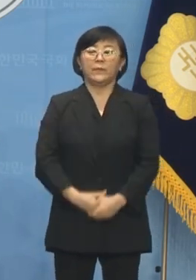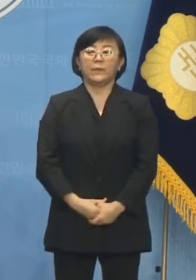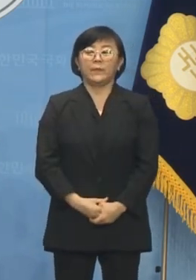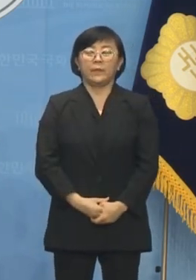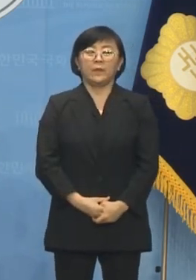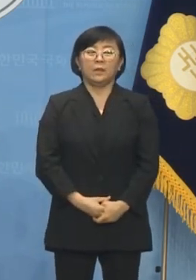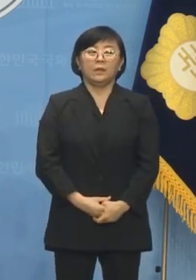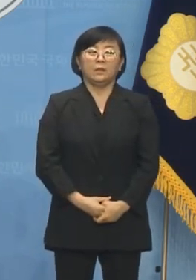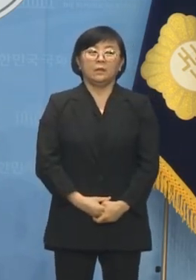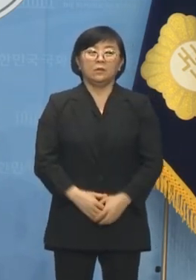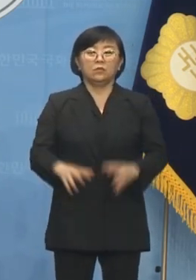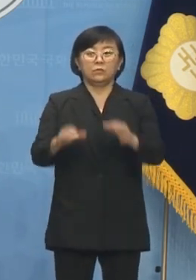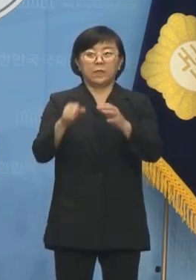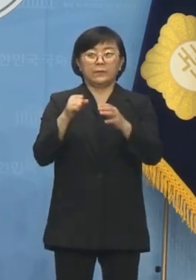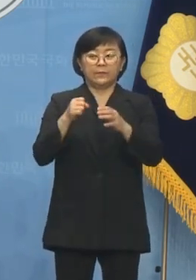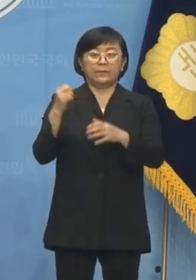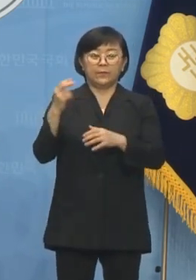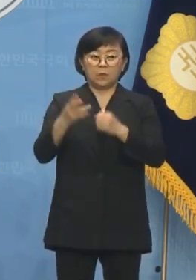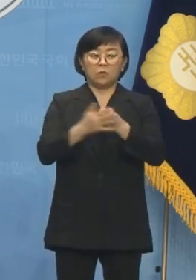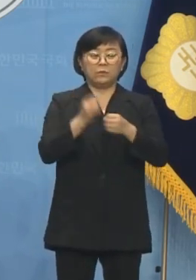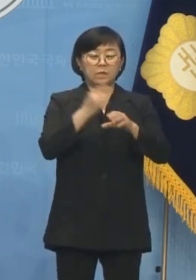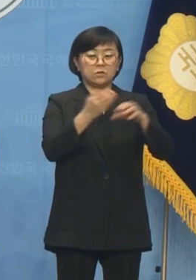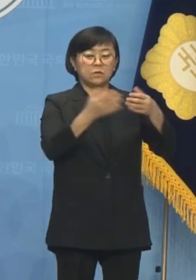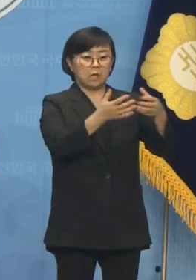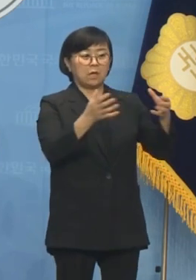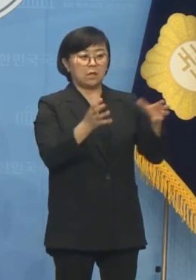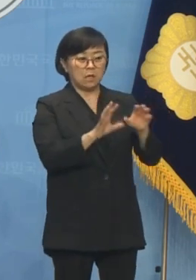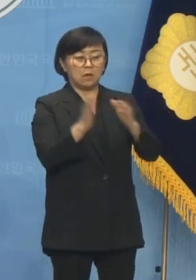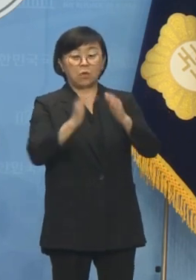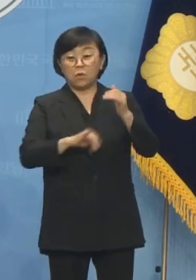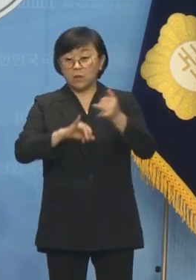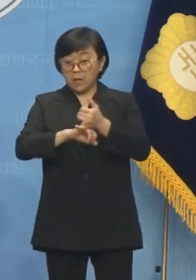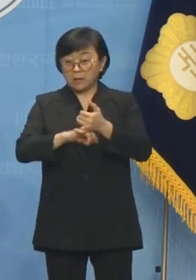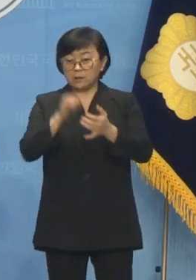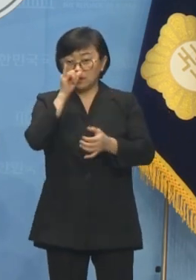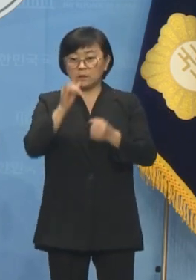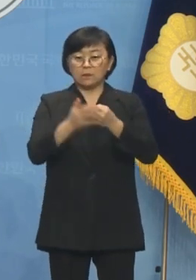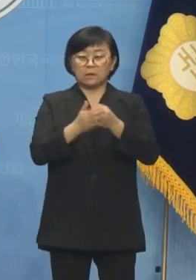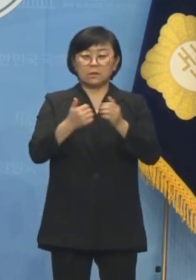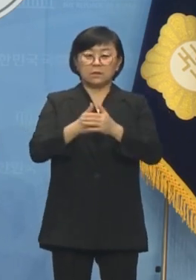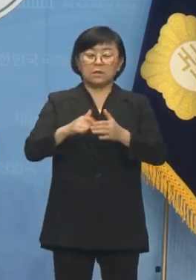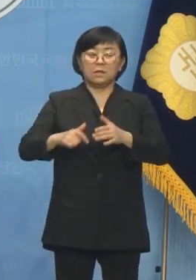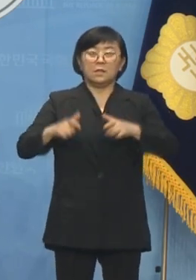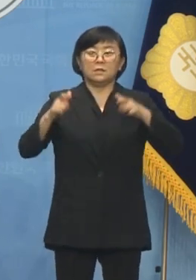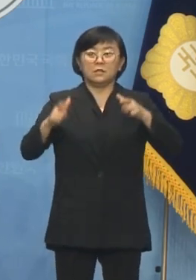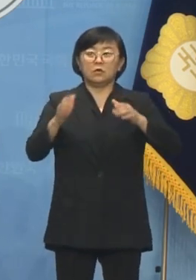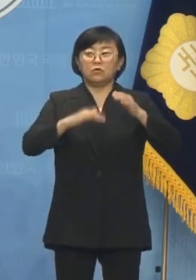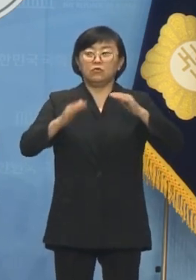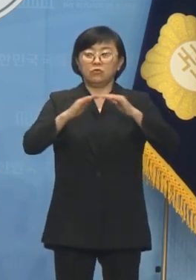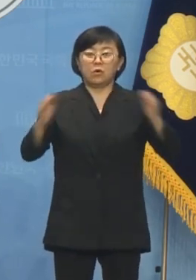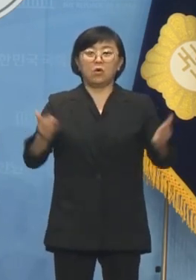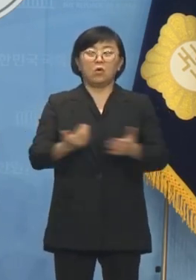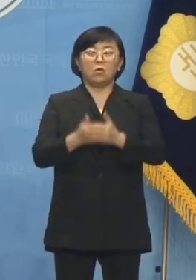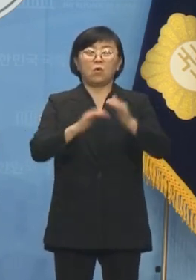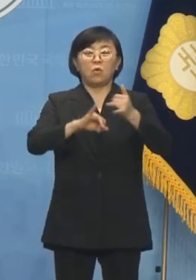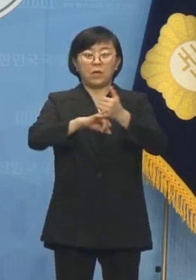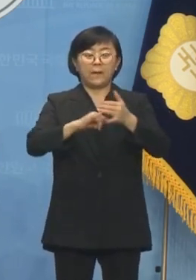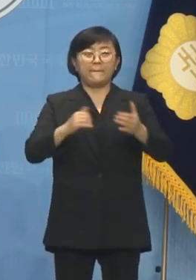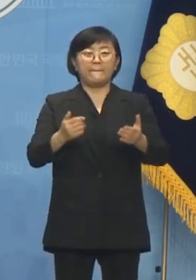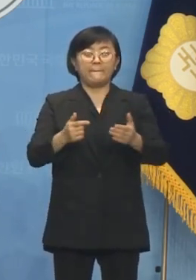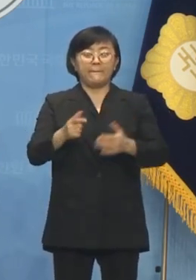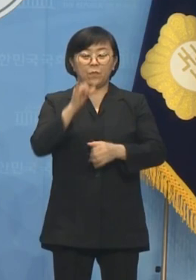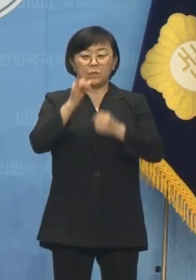국민의힘과 더불어민주당이 공약한 이른바 지역균형 공약 면면을 보면